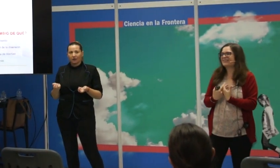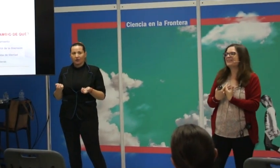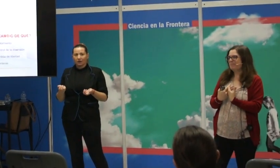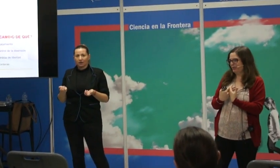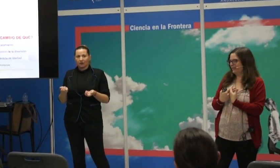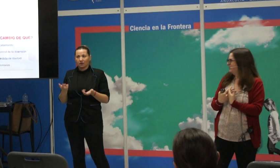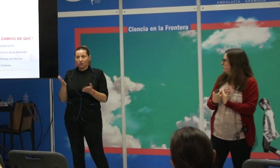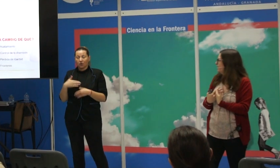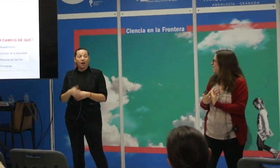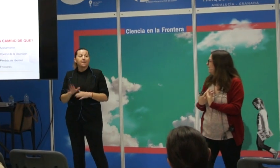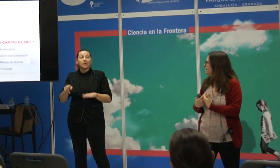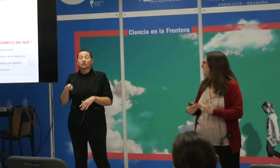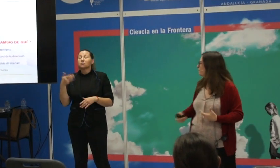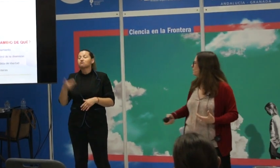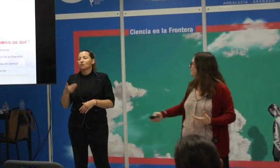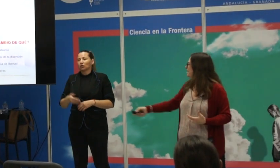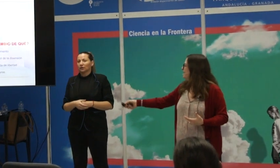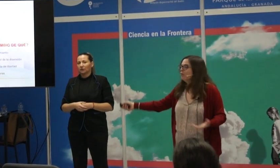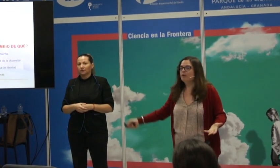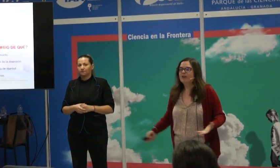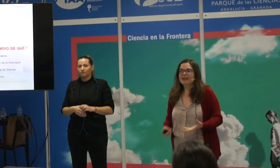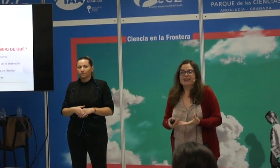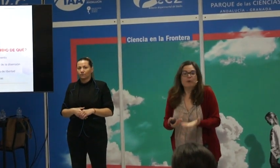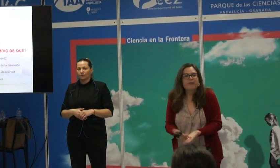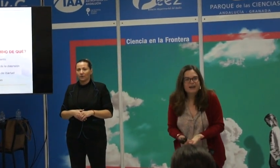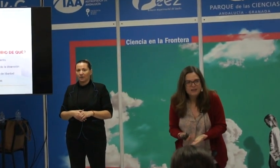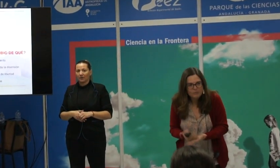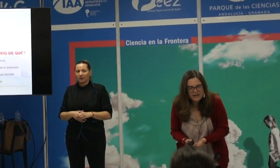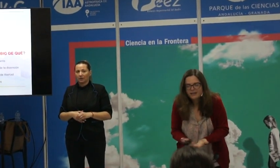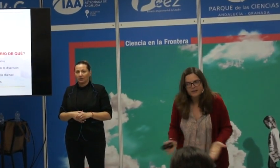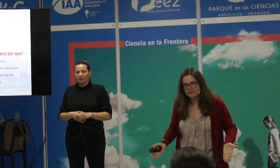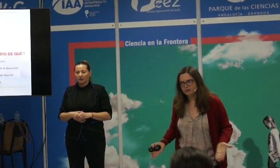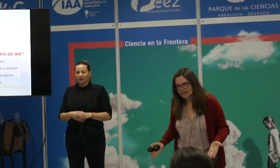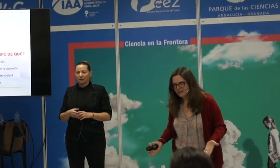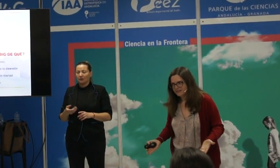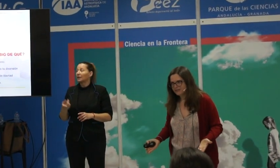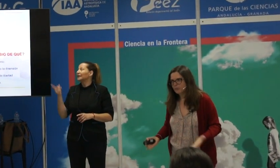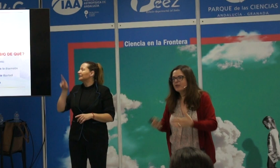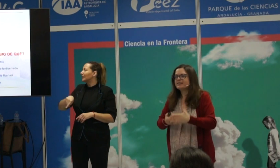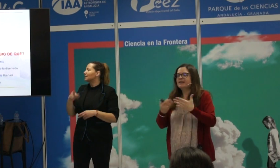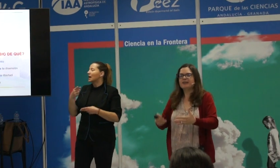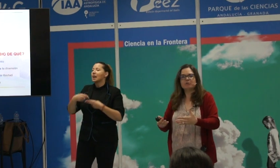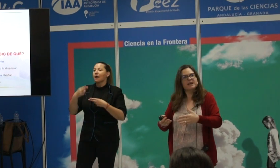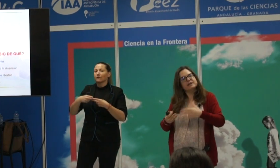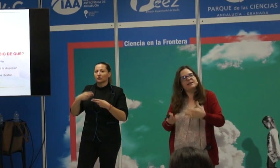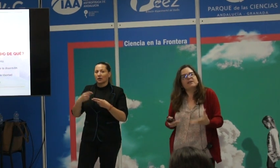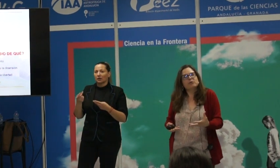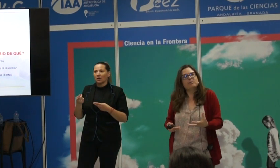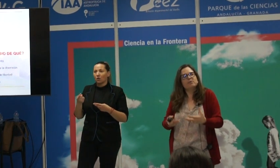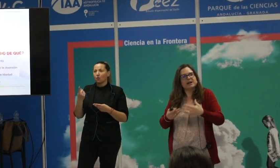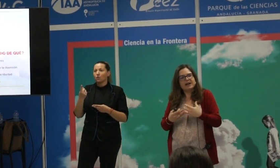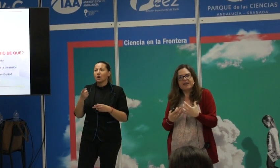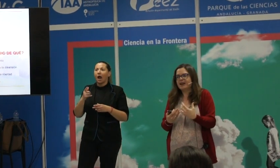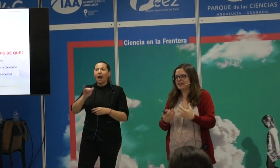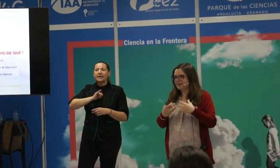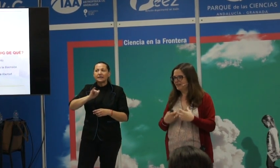es importante el tenerlo. Y luego, te obliga a tener fronteras. No puedes tener una identidad de